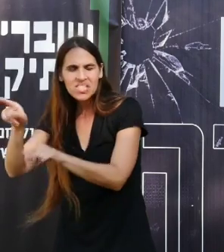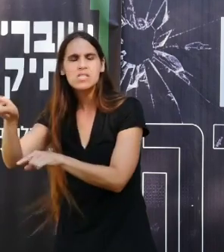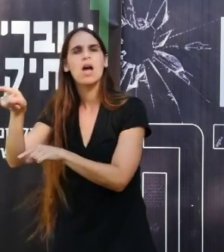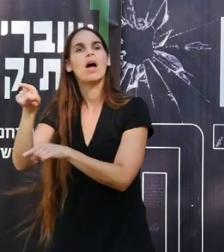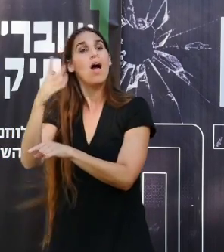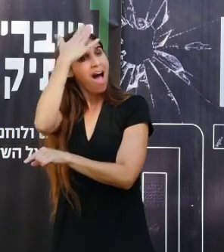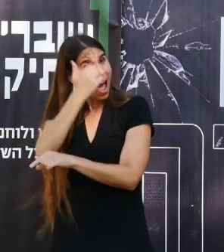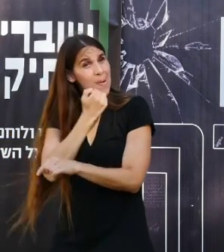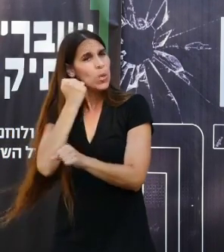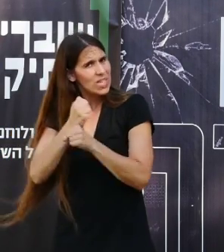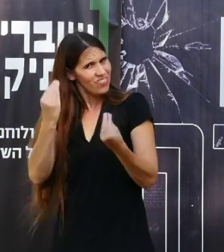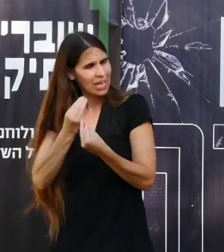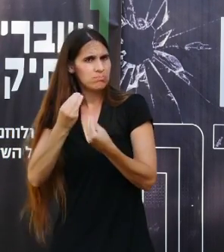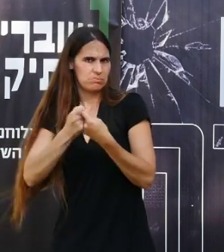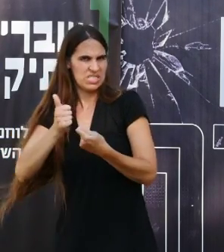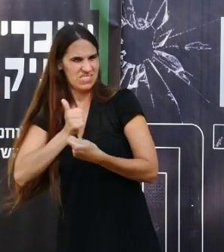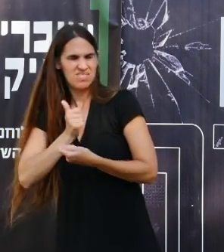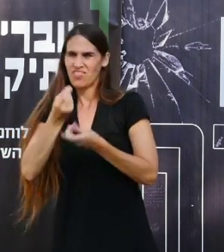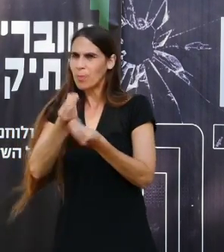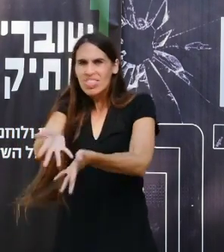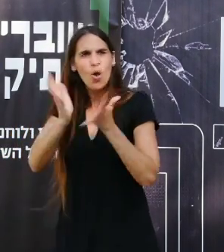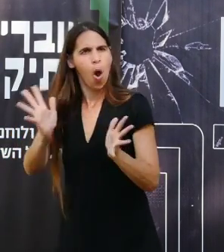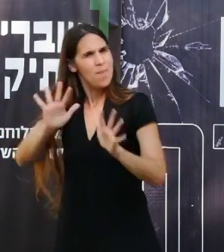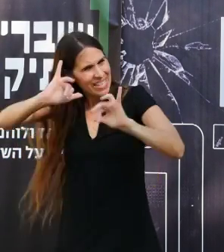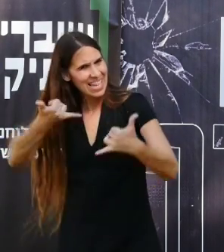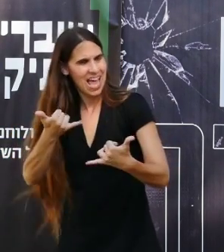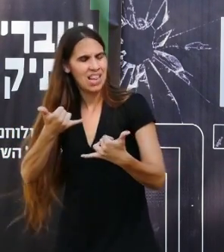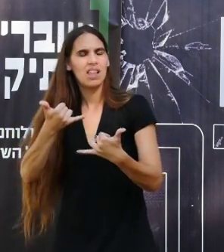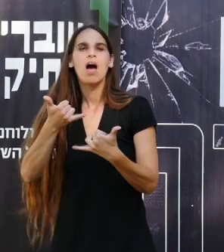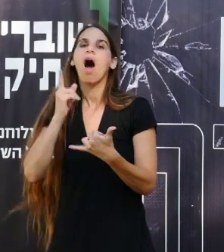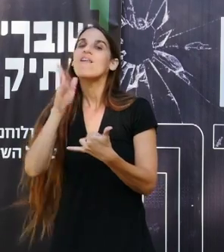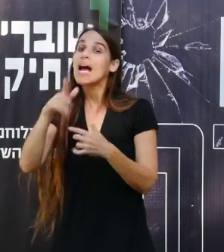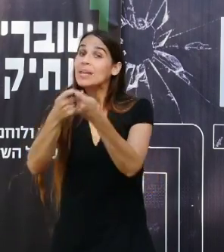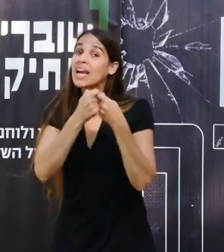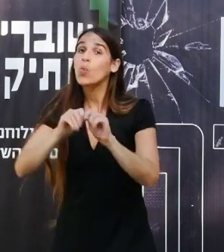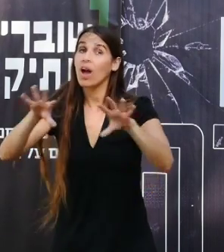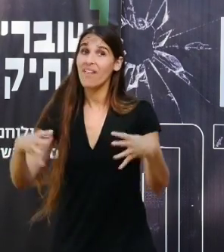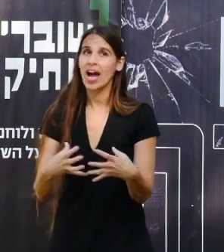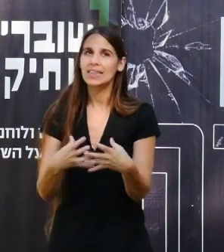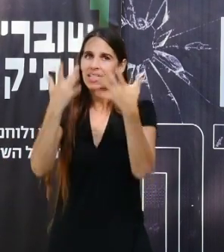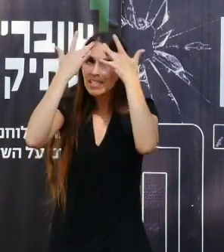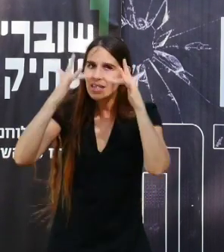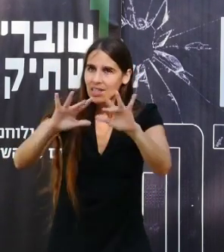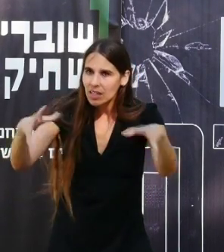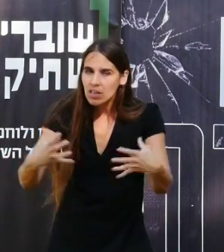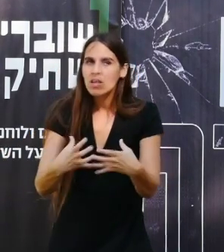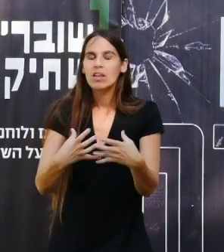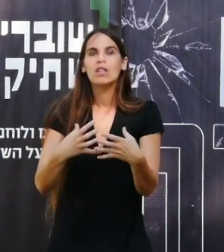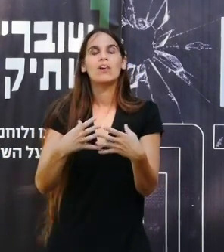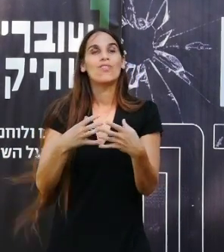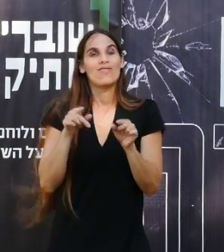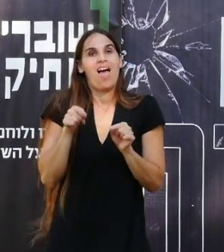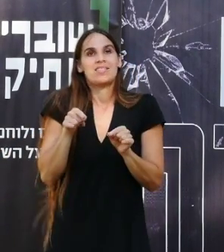עושה גם דברים צבאיים ואלימים ורעים אבל הוא גם ארגון חברתי או באמת ואז